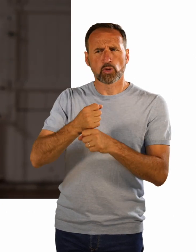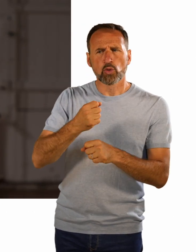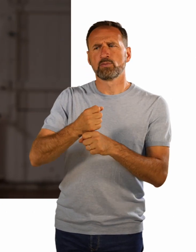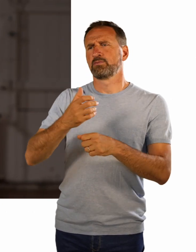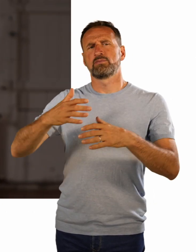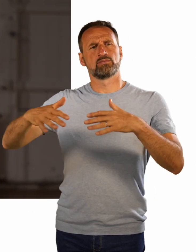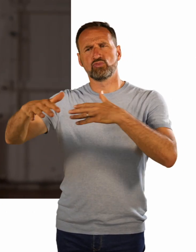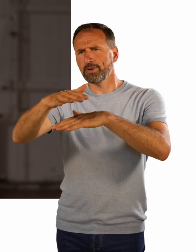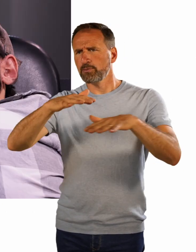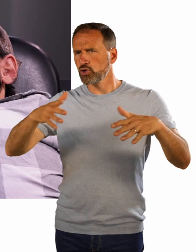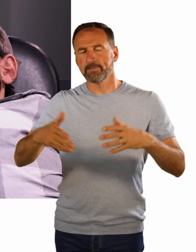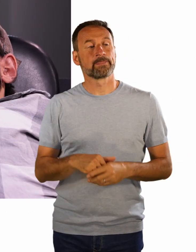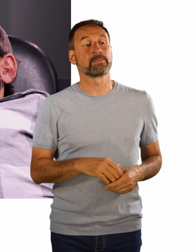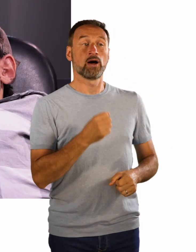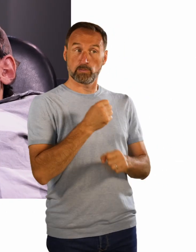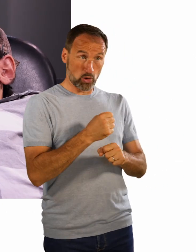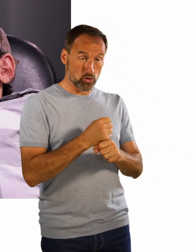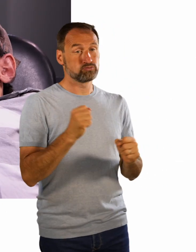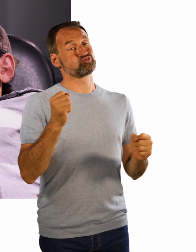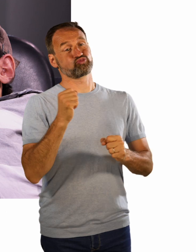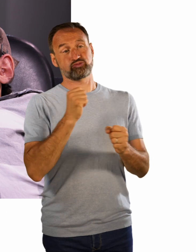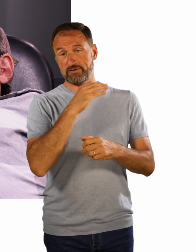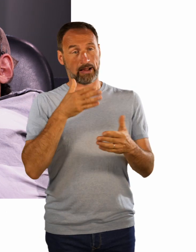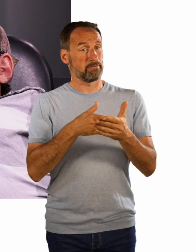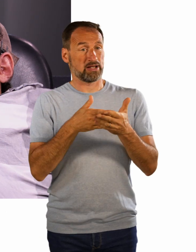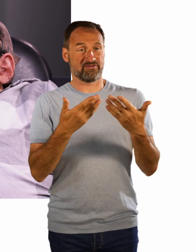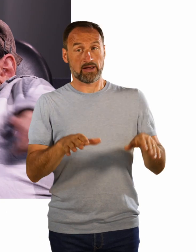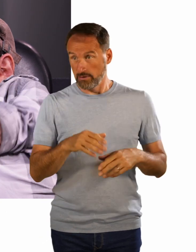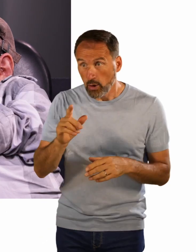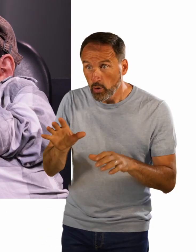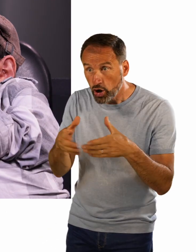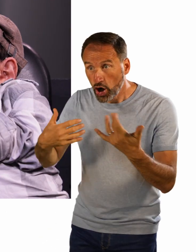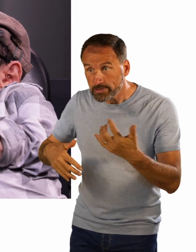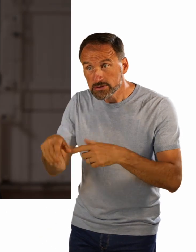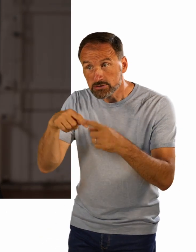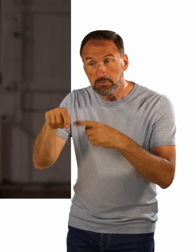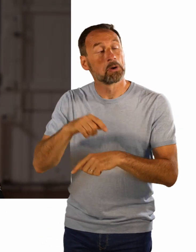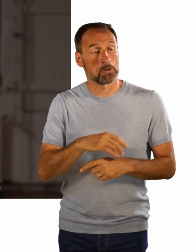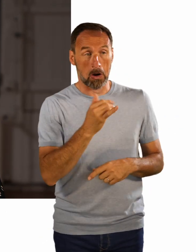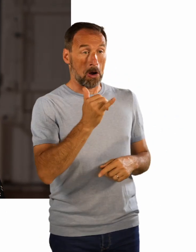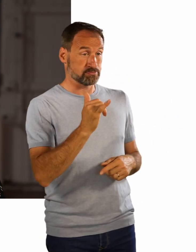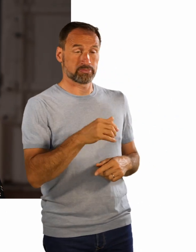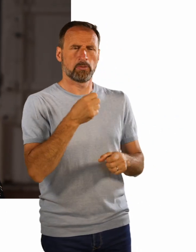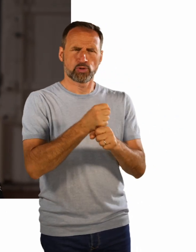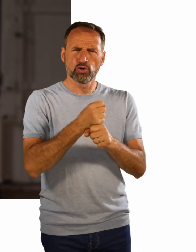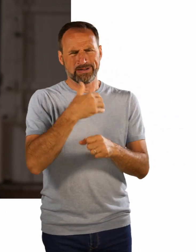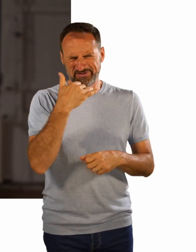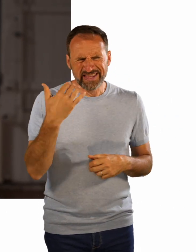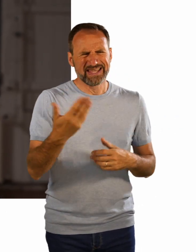barrierefrei, muss ich sagen. Auch die Clubs? Ja, da gibt es sehr, sehr viele Clubs. Und ich glaube, ich bin jetzt in dieser Clubs-Szene, seitdem ich